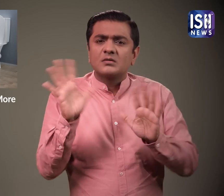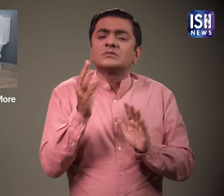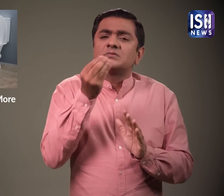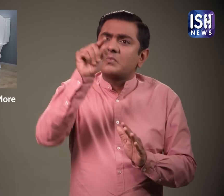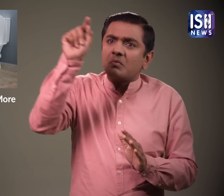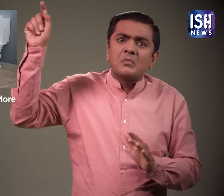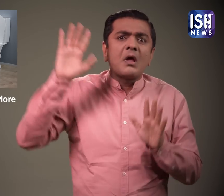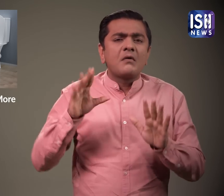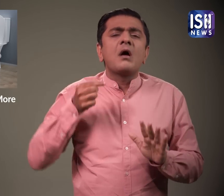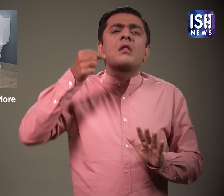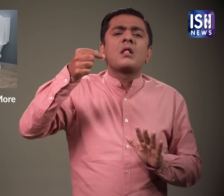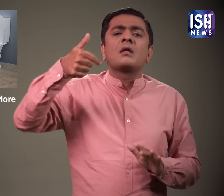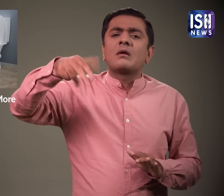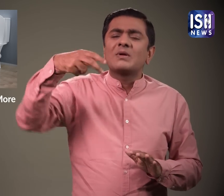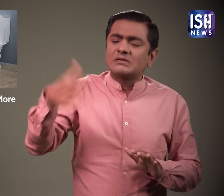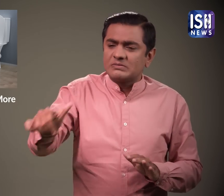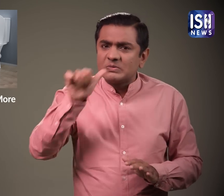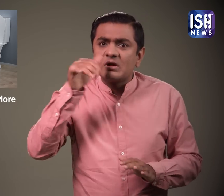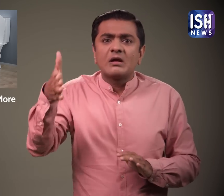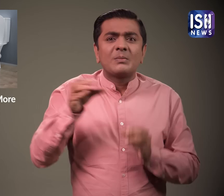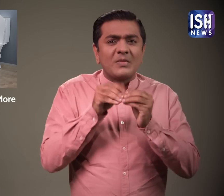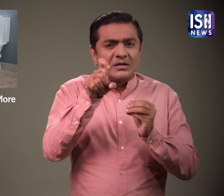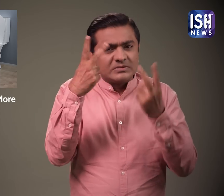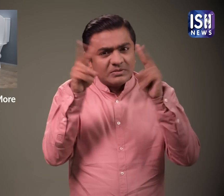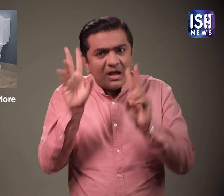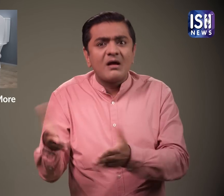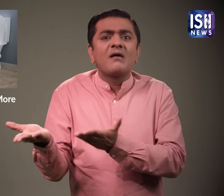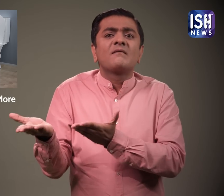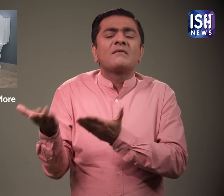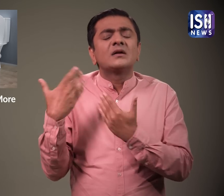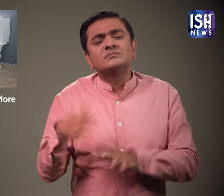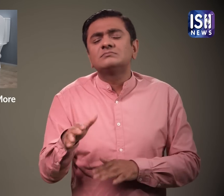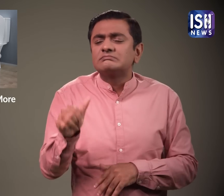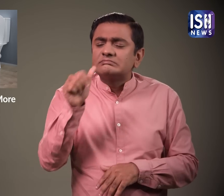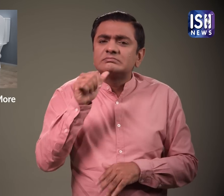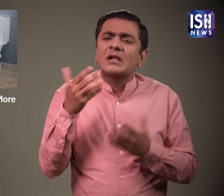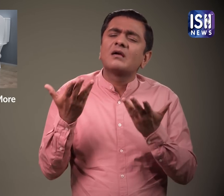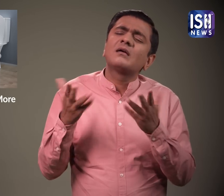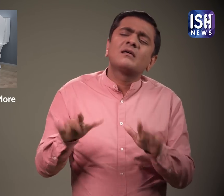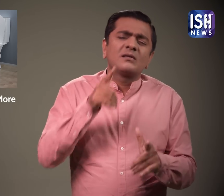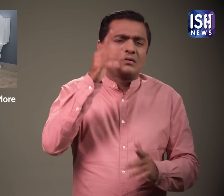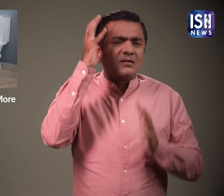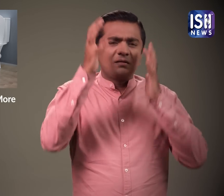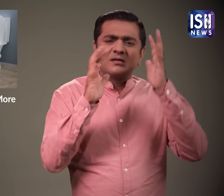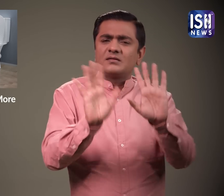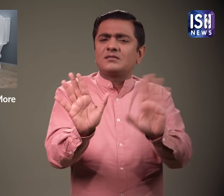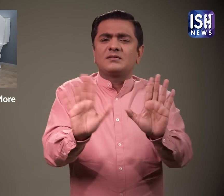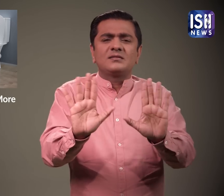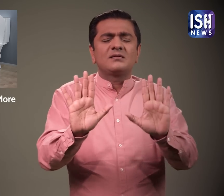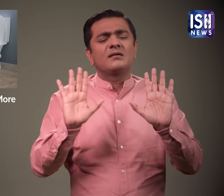नर्ज पानी पीने पर भी बैक्टिया होता है लेकिन इसका चिंता करने की कोई आवशक्ता नहीं आपको चिंता करने